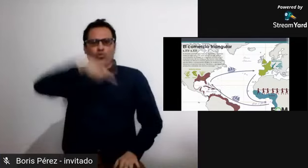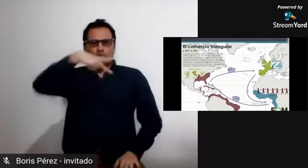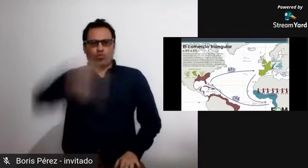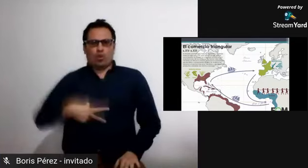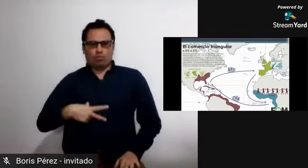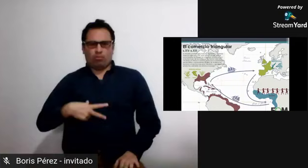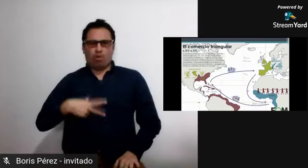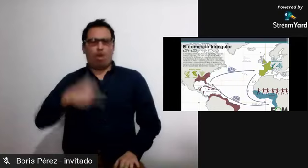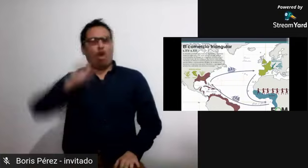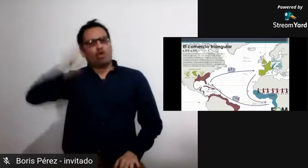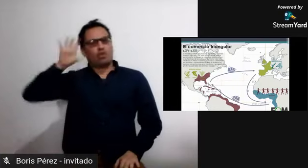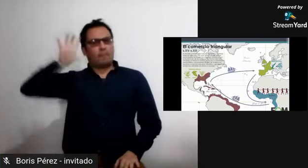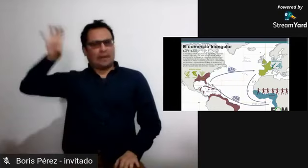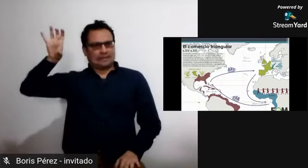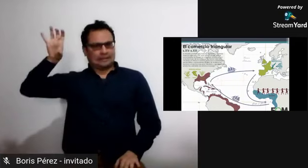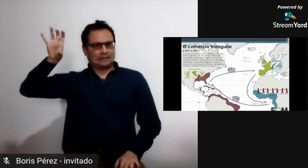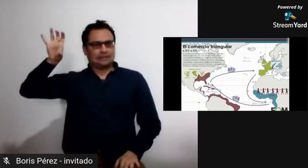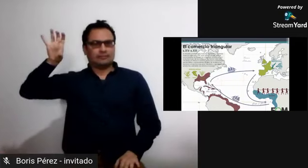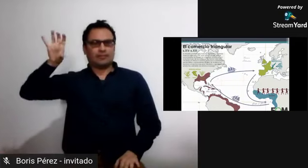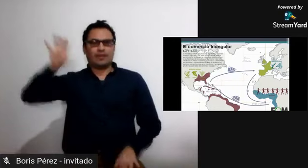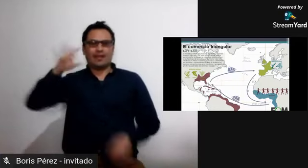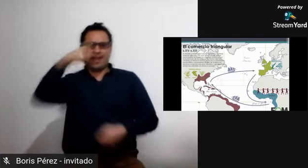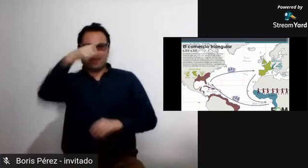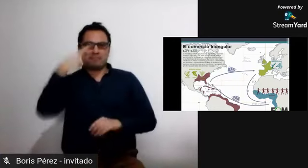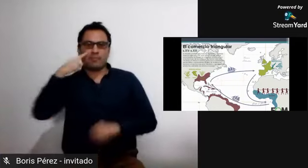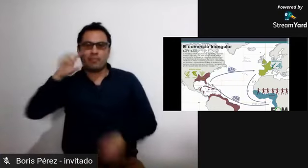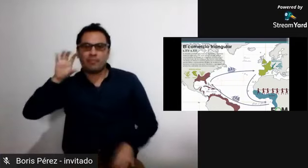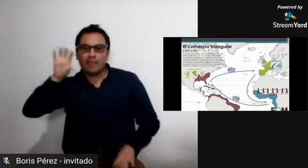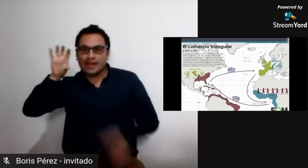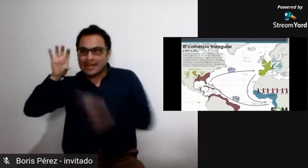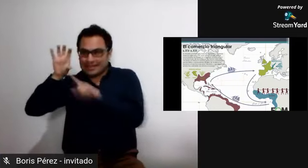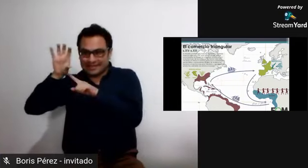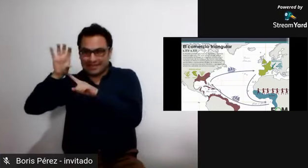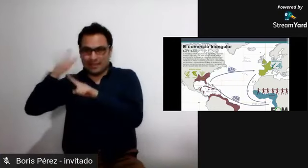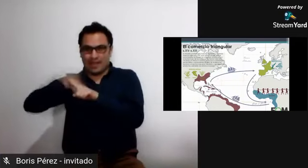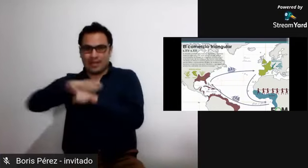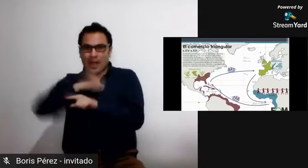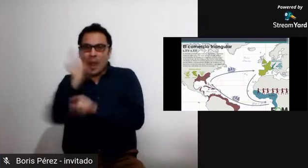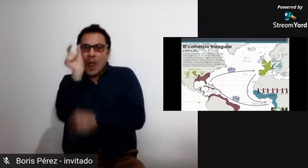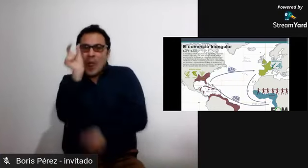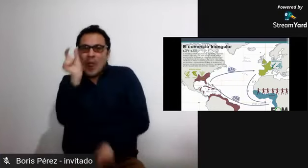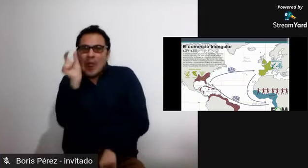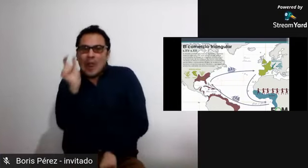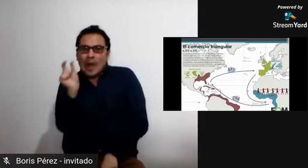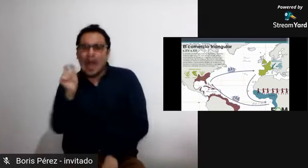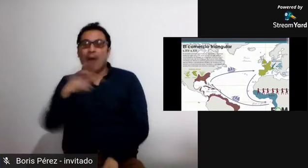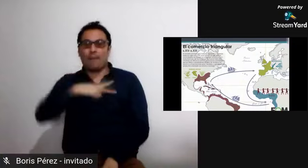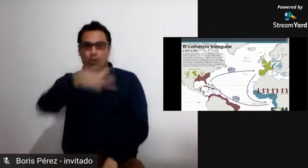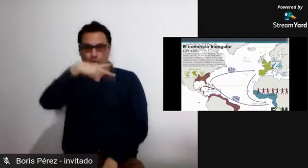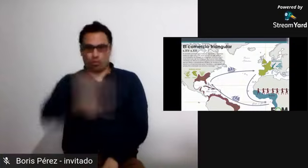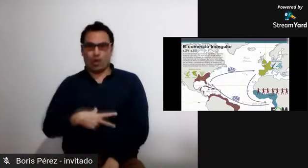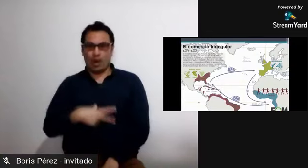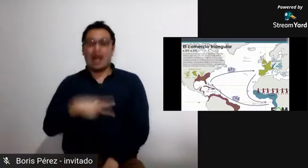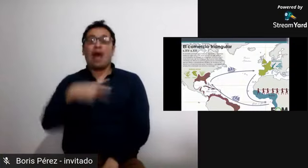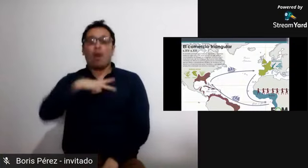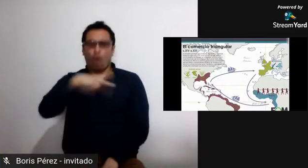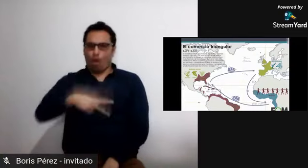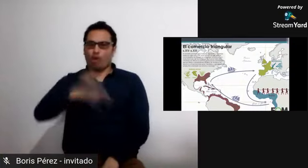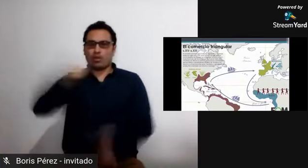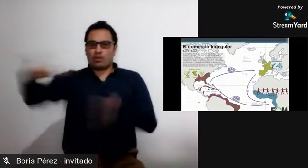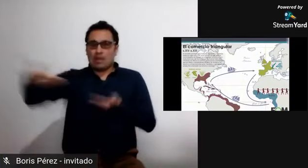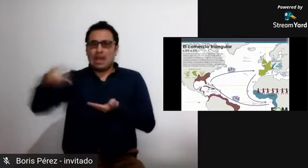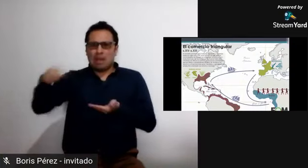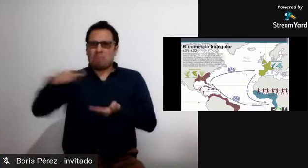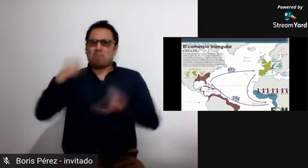sin embargo quienes traficaban todo el tiempo con este tipo de personas eran